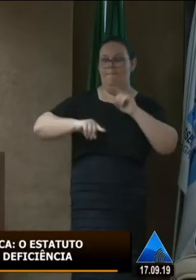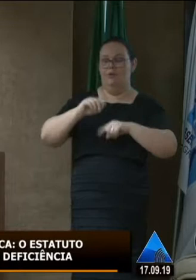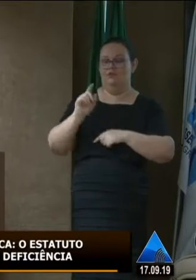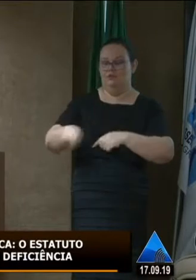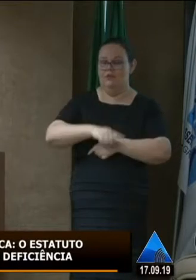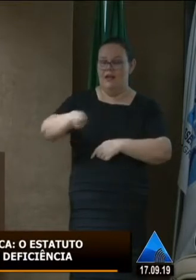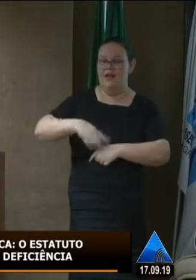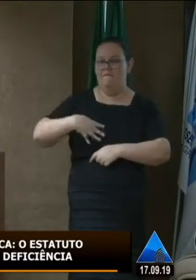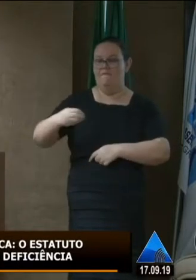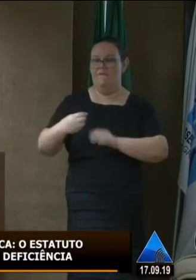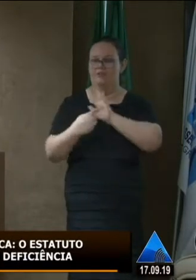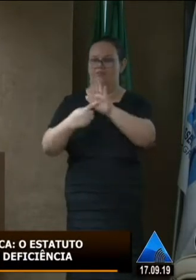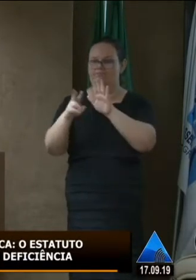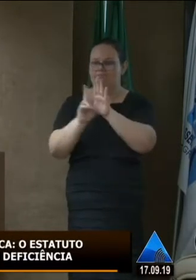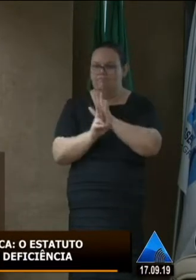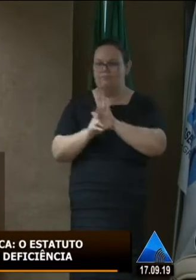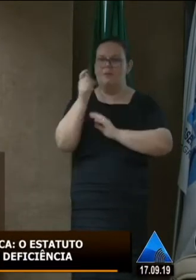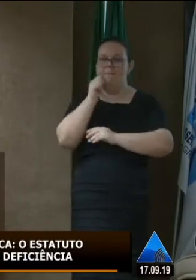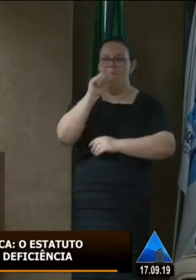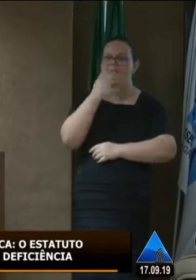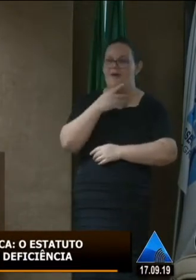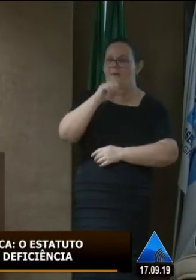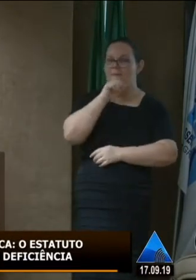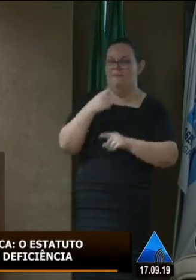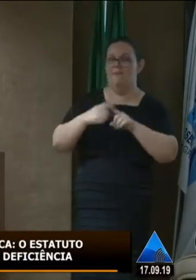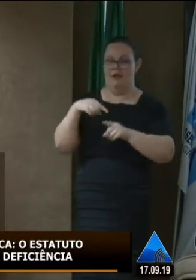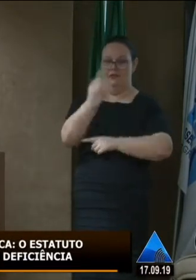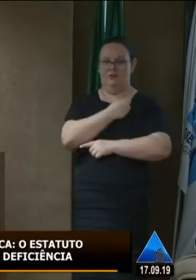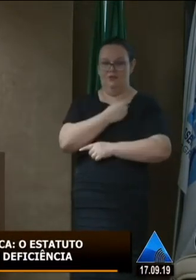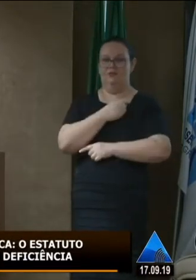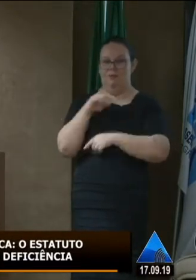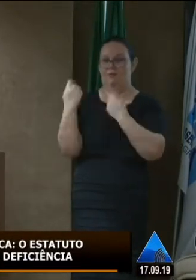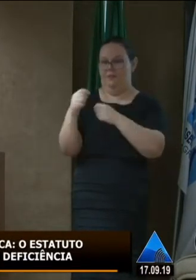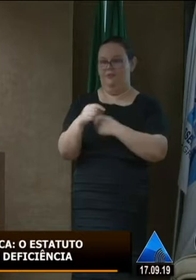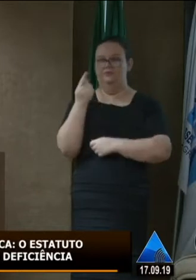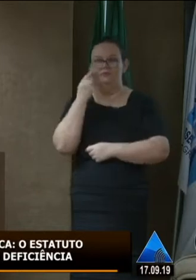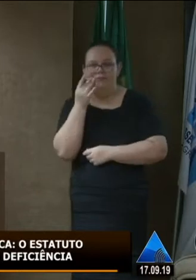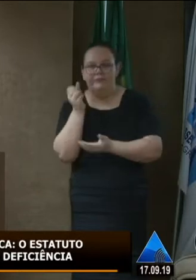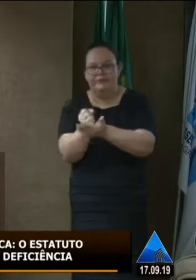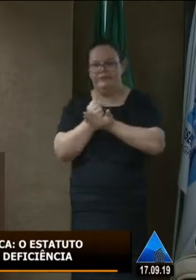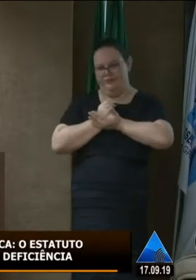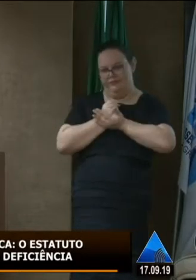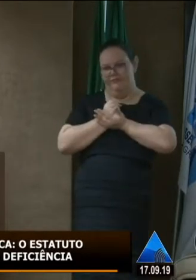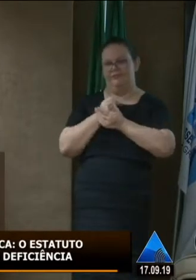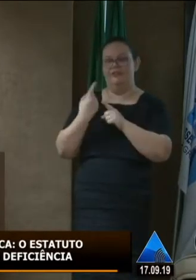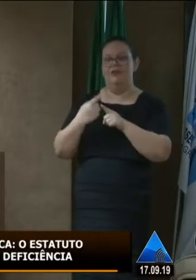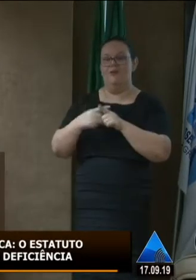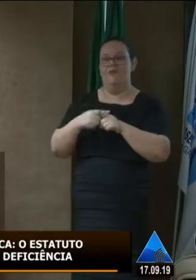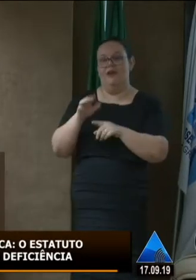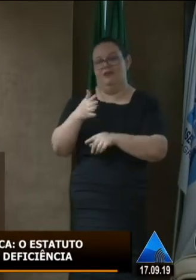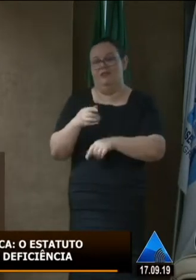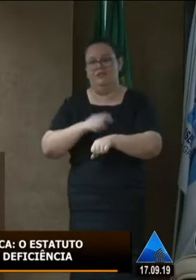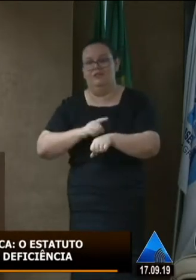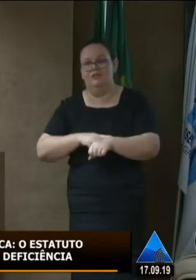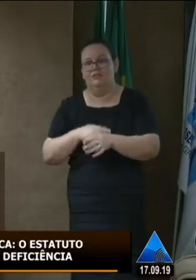filhos para nós enquanto pai e mãe porque nós também precisamos dessa ajuda porque tem momentos que nós